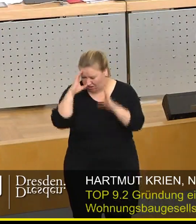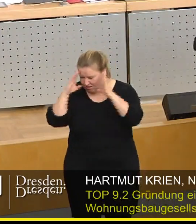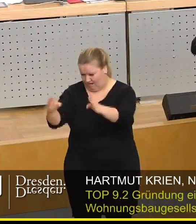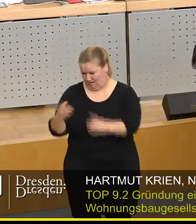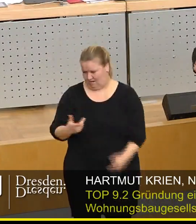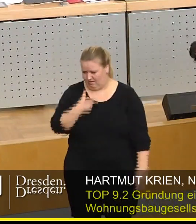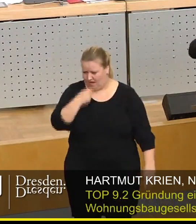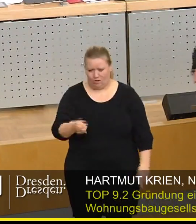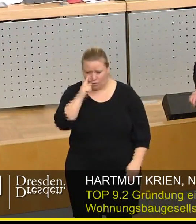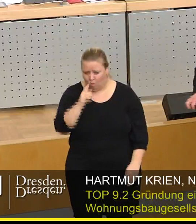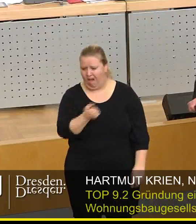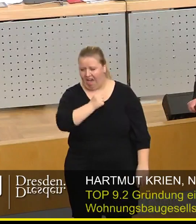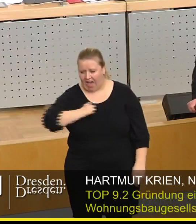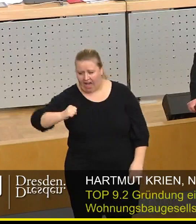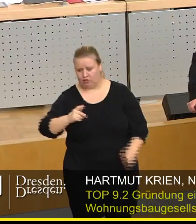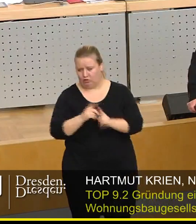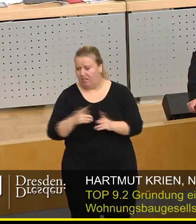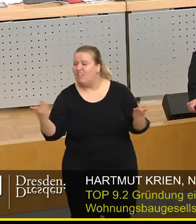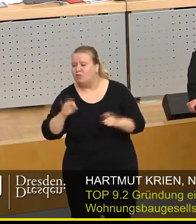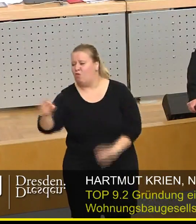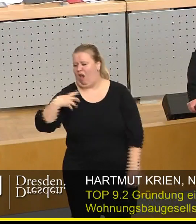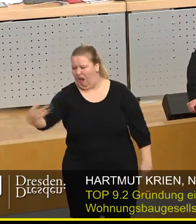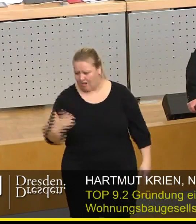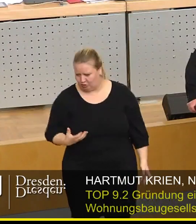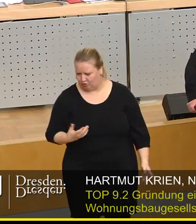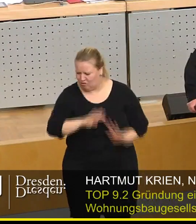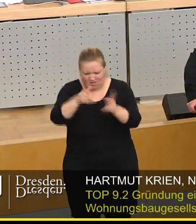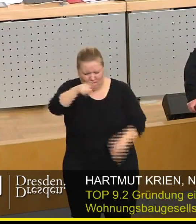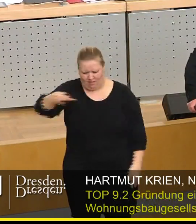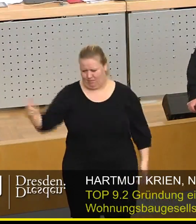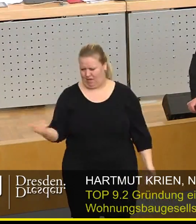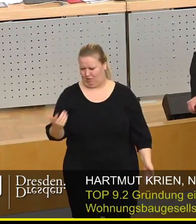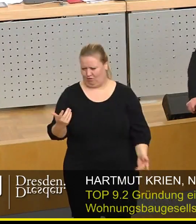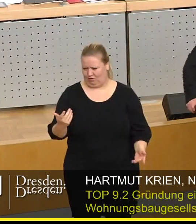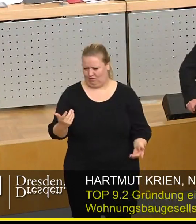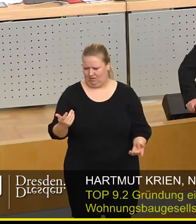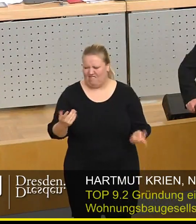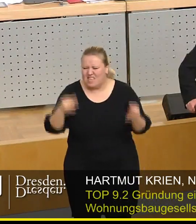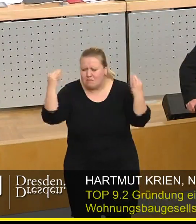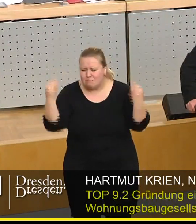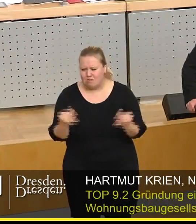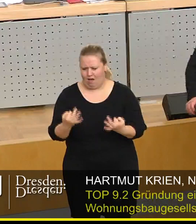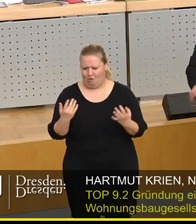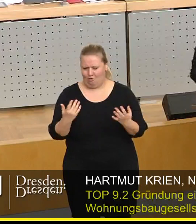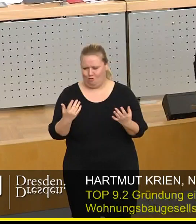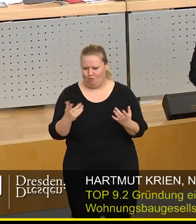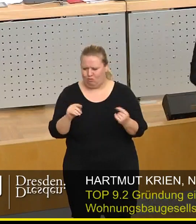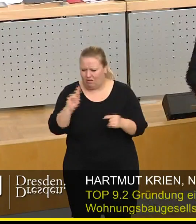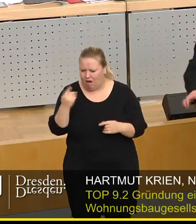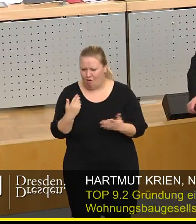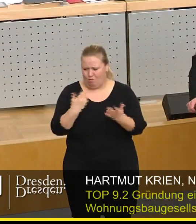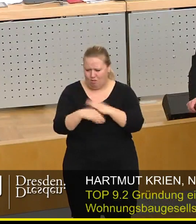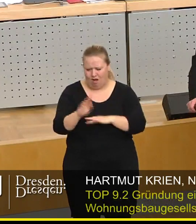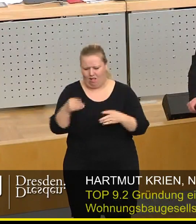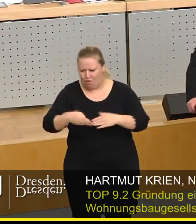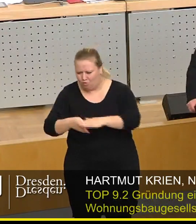tun rechts und sind eigentlich für die Reichen und die ganzen Menschen, die es nötig haben, dass sie irgendwo